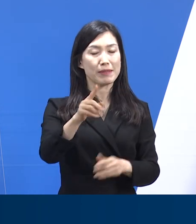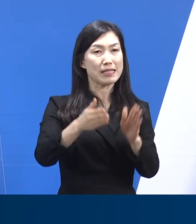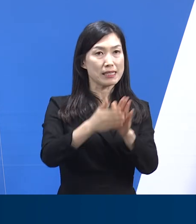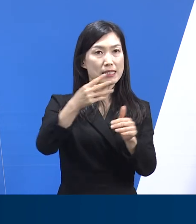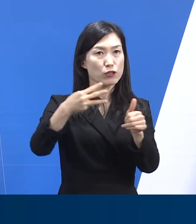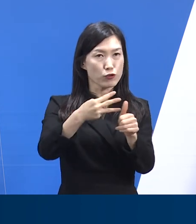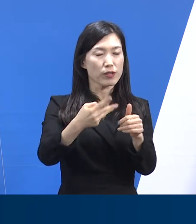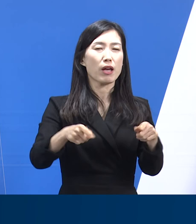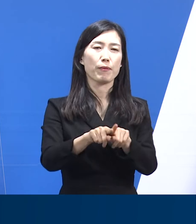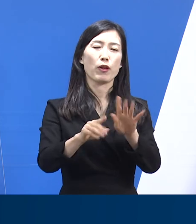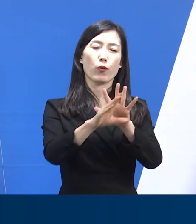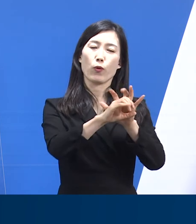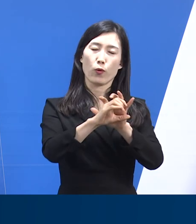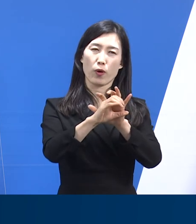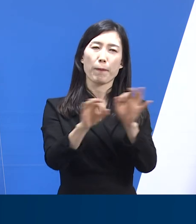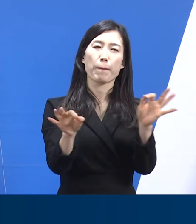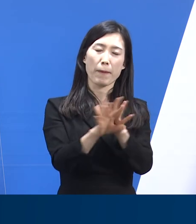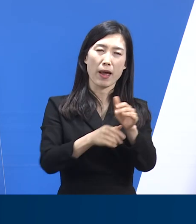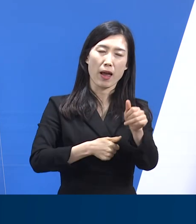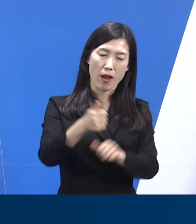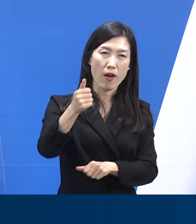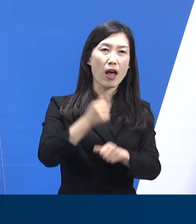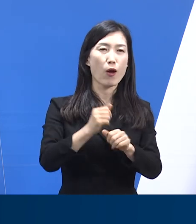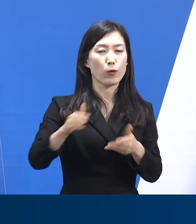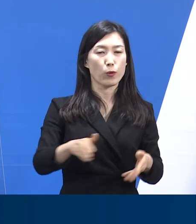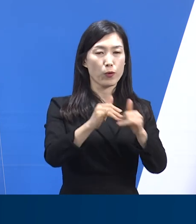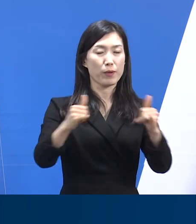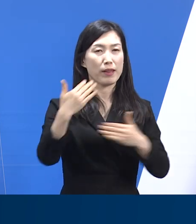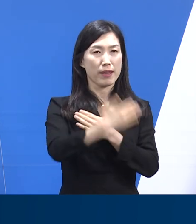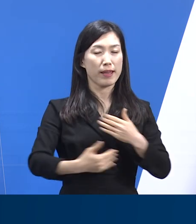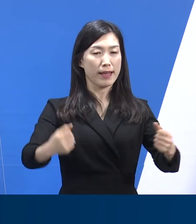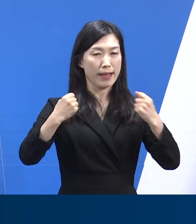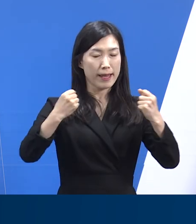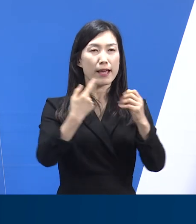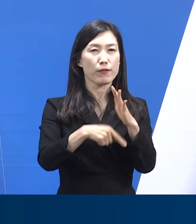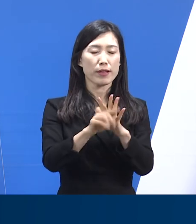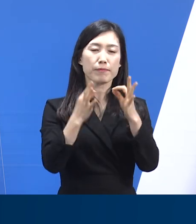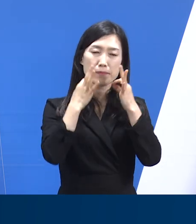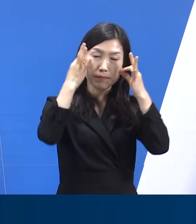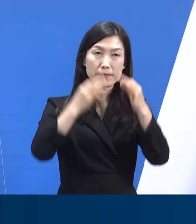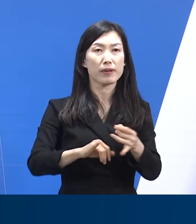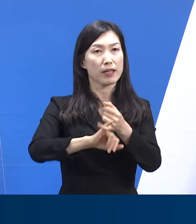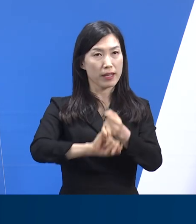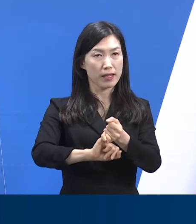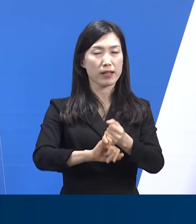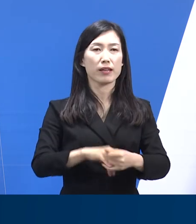코로나19 극복과 본인의 안전을 위해 최선을 다하겠습니다. 감사합니다. 감사합니다.